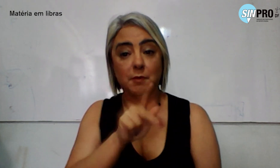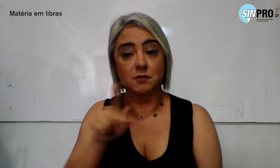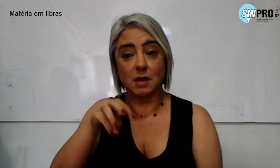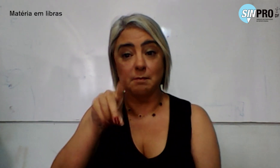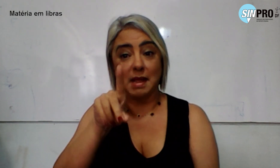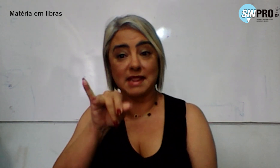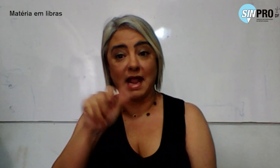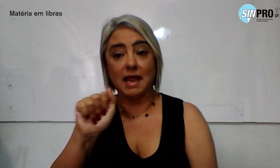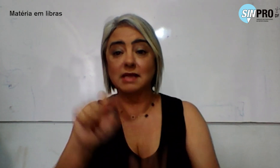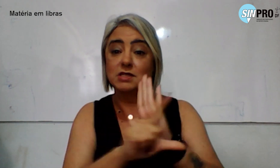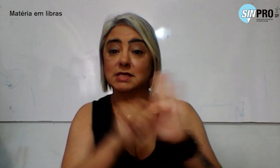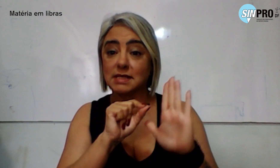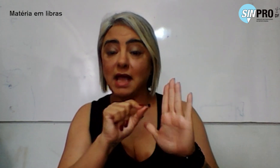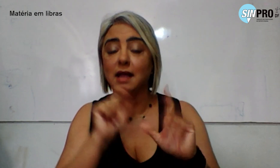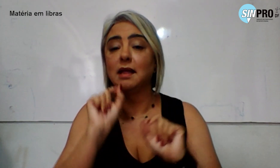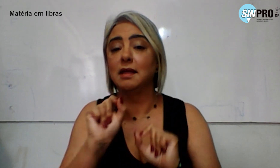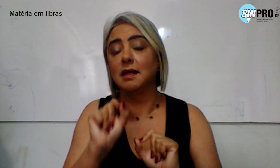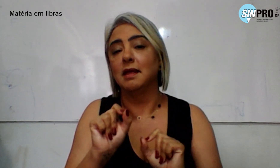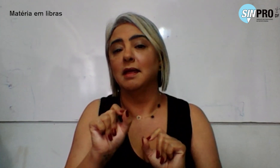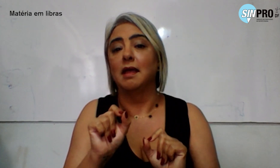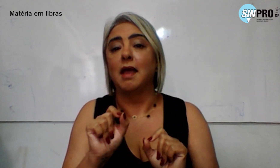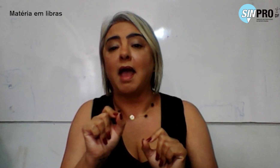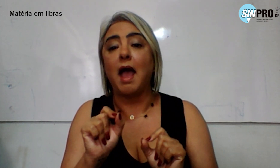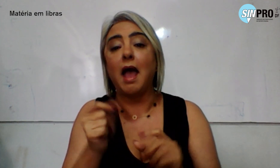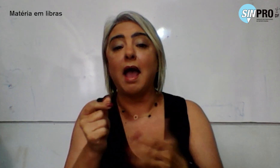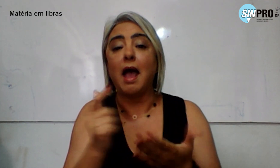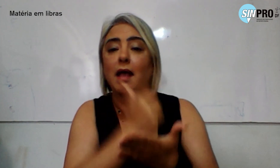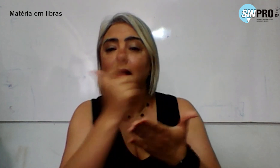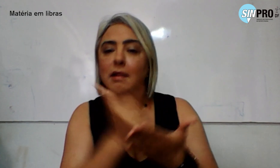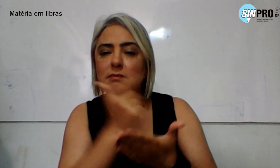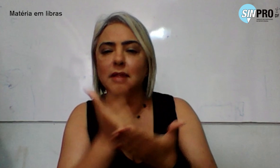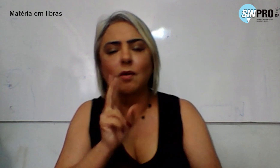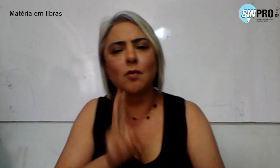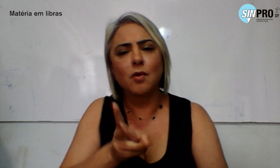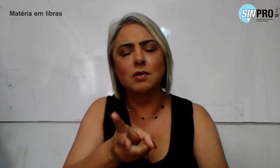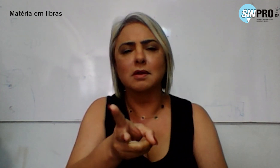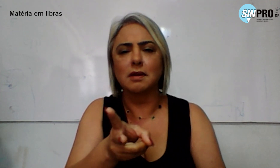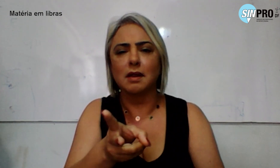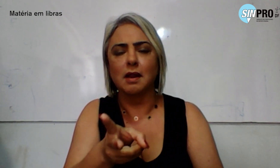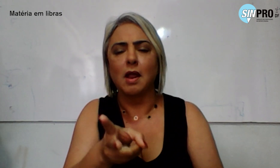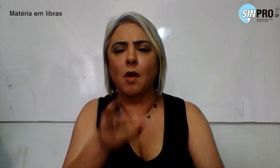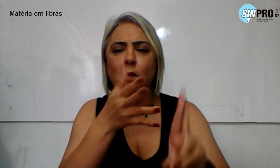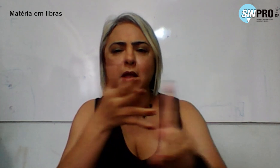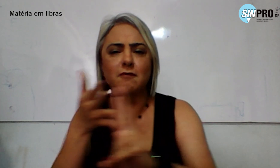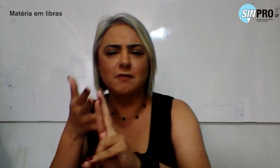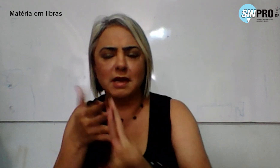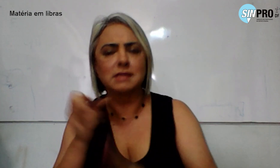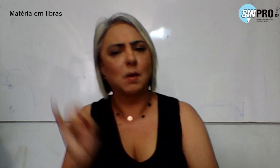ressalta que, embora a obra de Freire continue a ser um referencial importante,